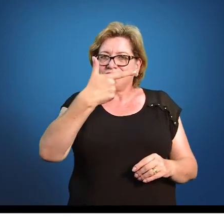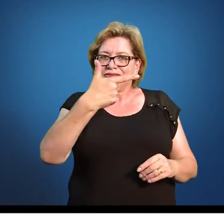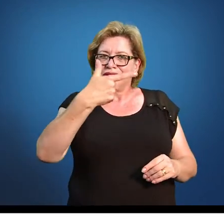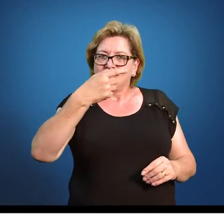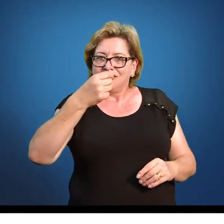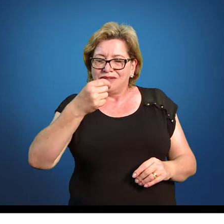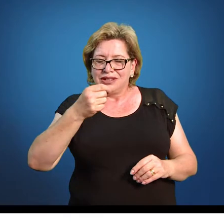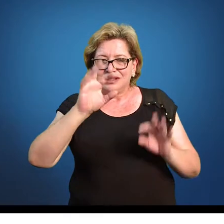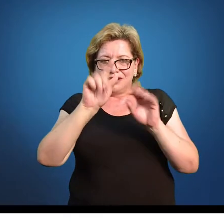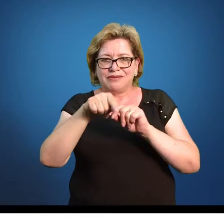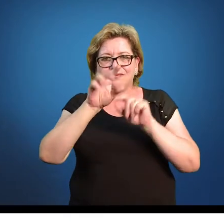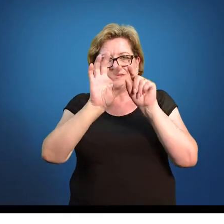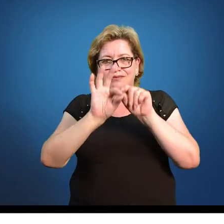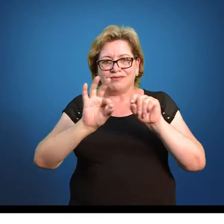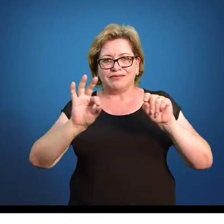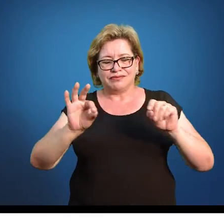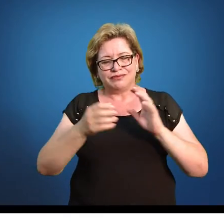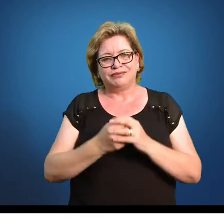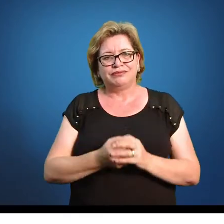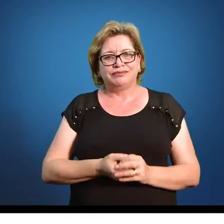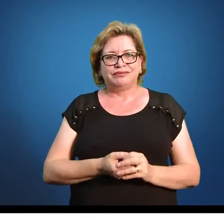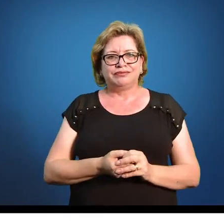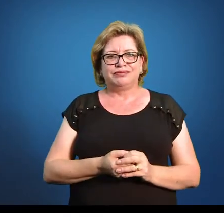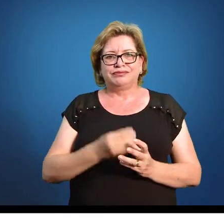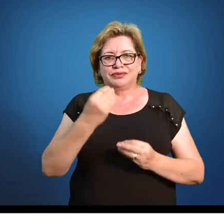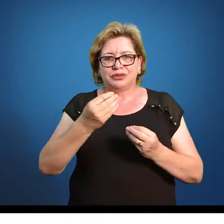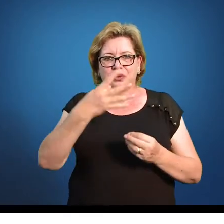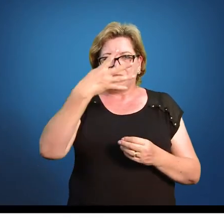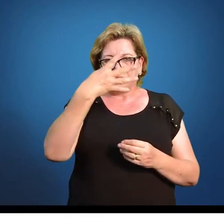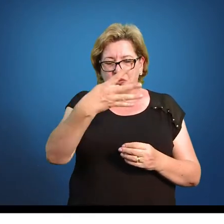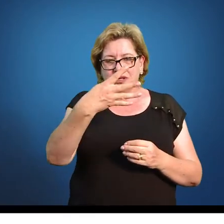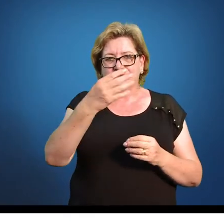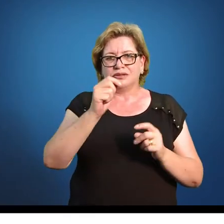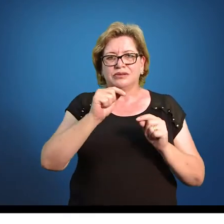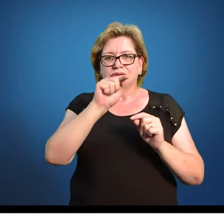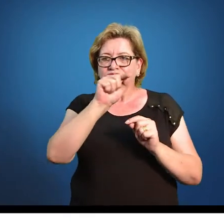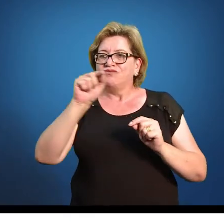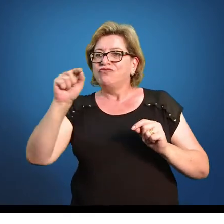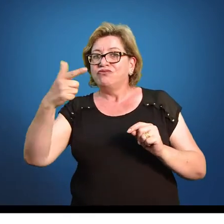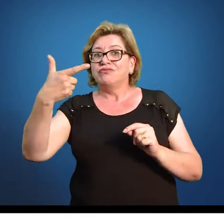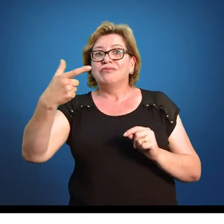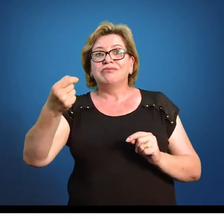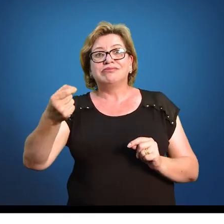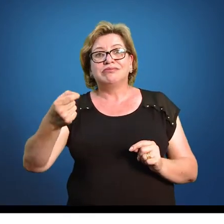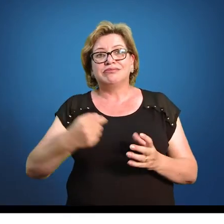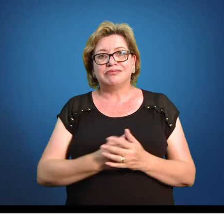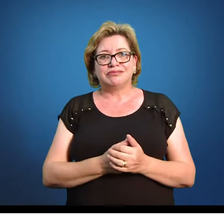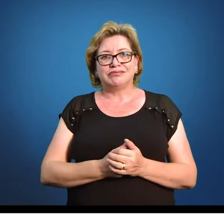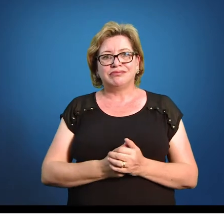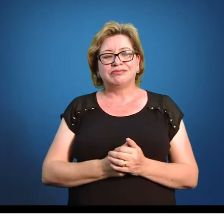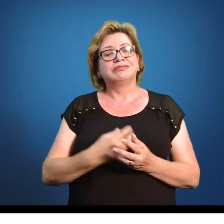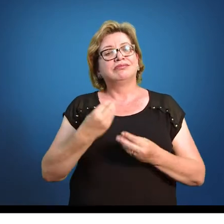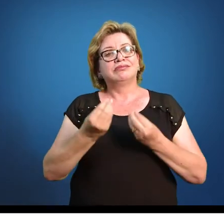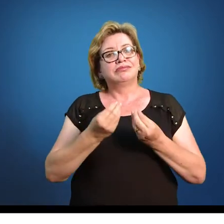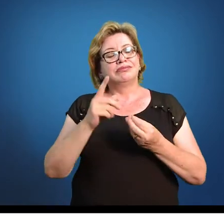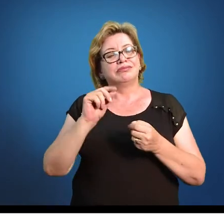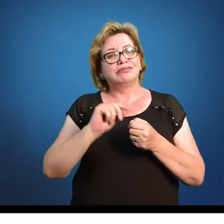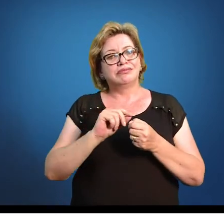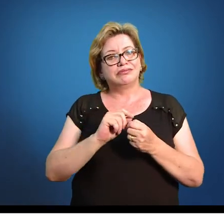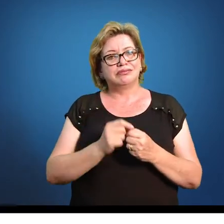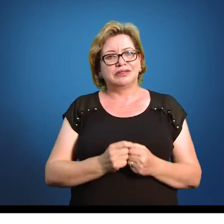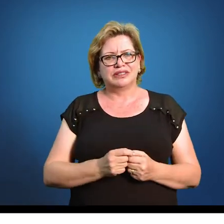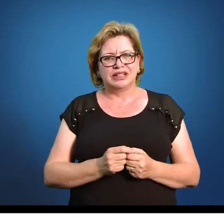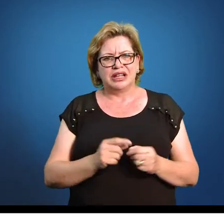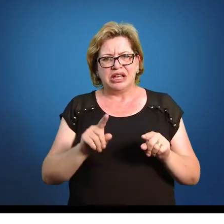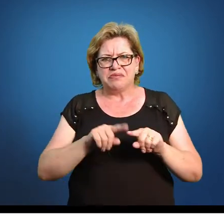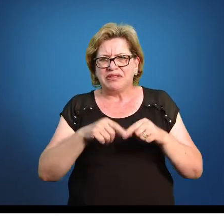Então é simples. É uma razão entre o 4 e o 20. É só isso. Olha, mas você